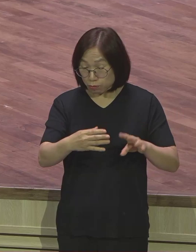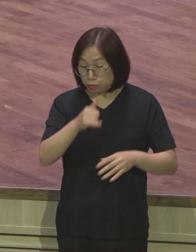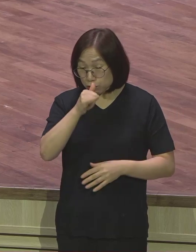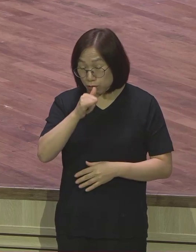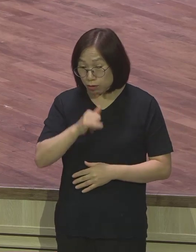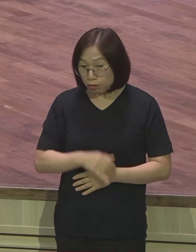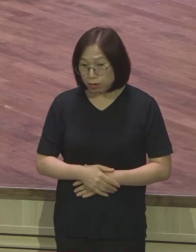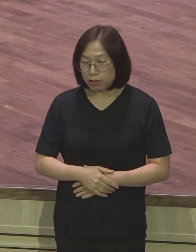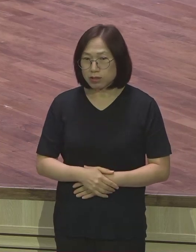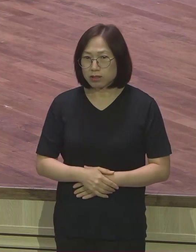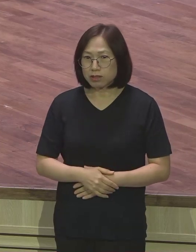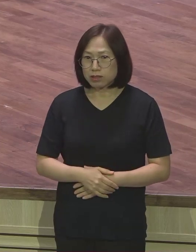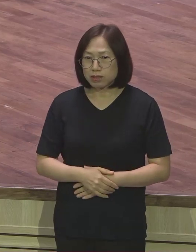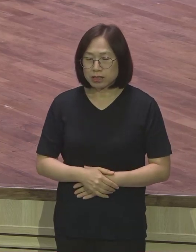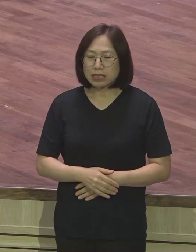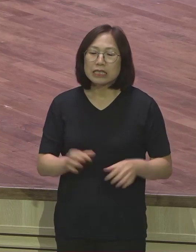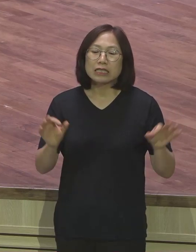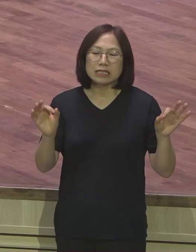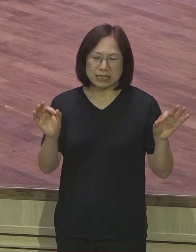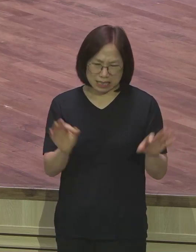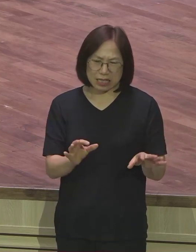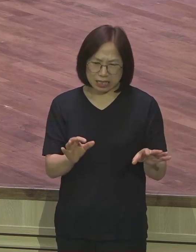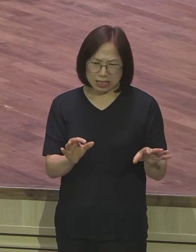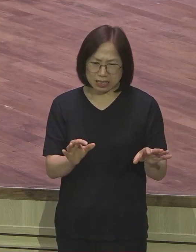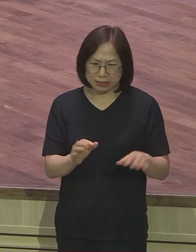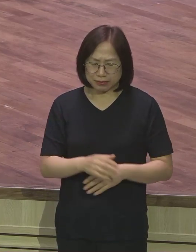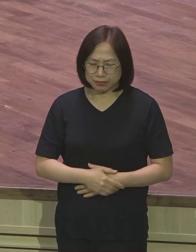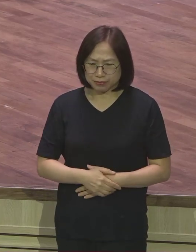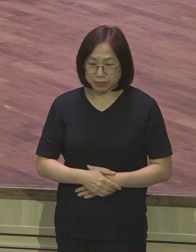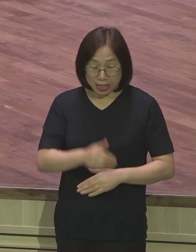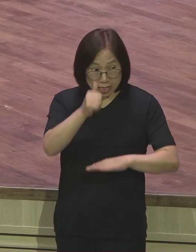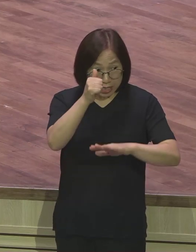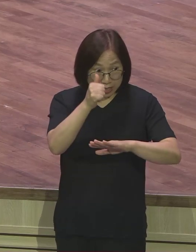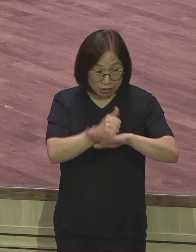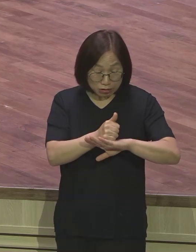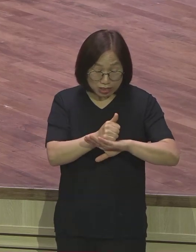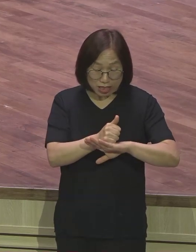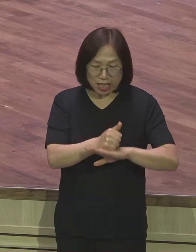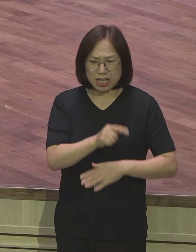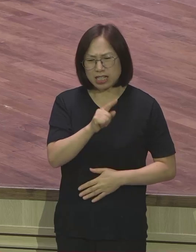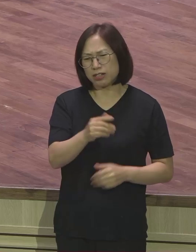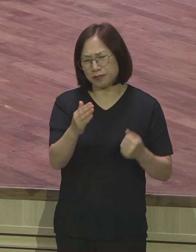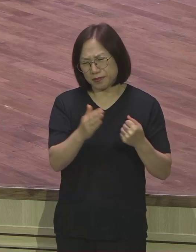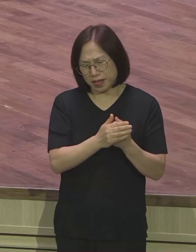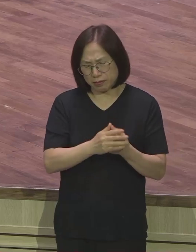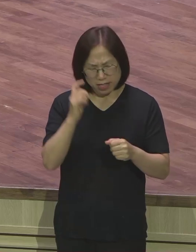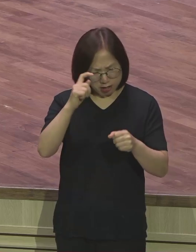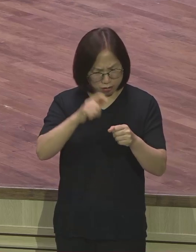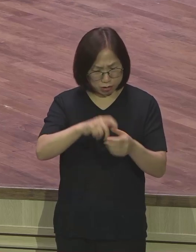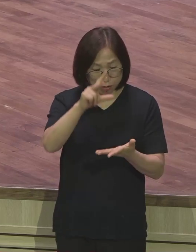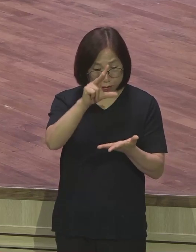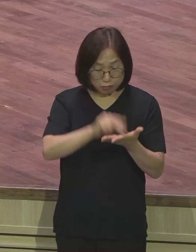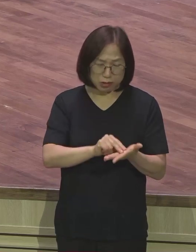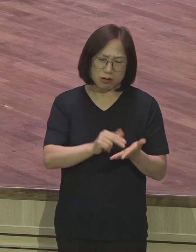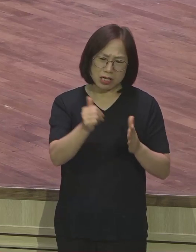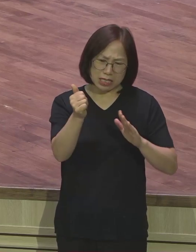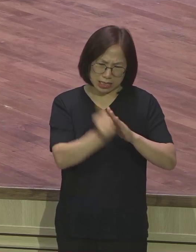단 일시적인 겁니다. 그리고 나중에는 반드시 그것 때문에 영적 문제로 실패하고 망하게 됩니다.